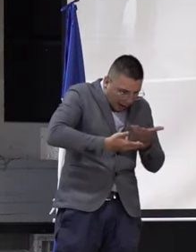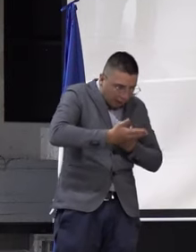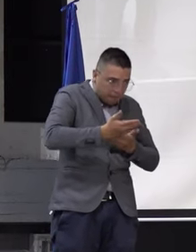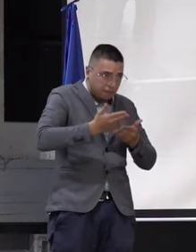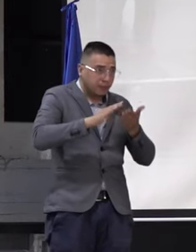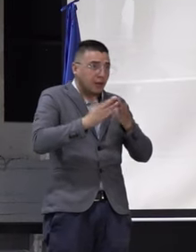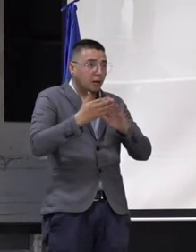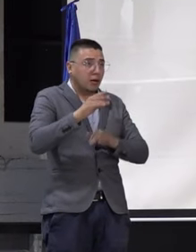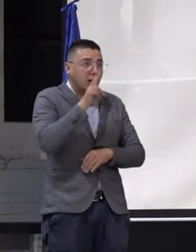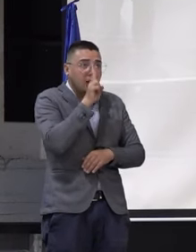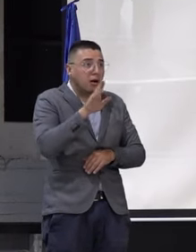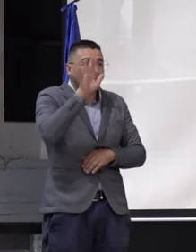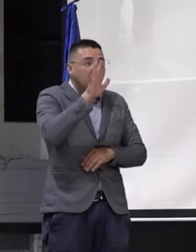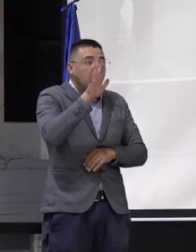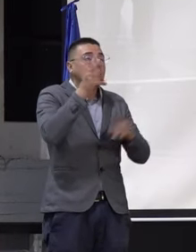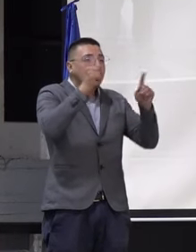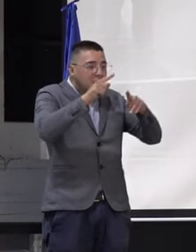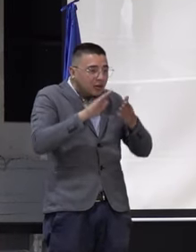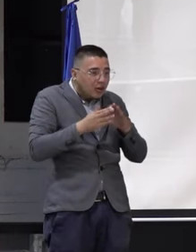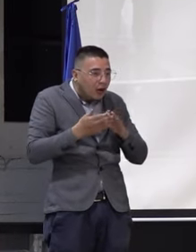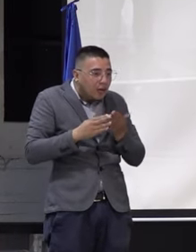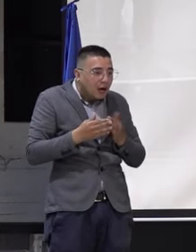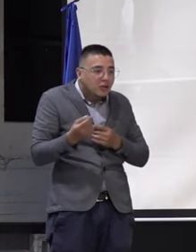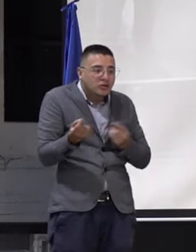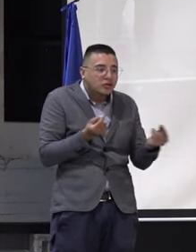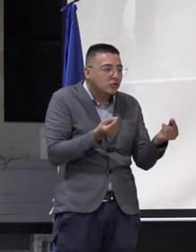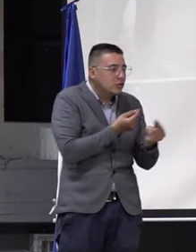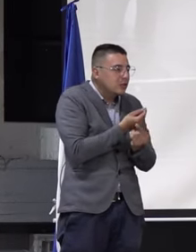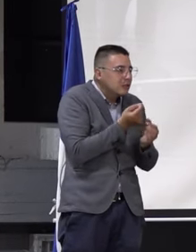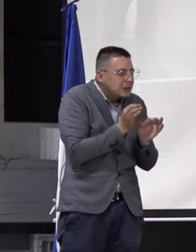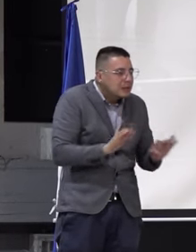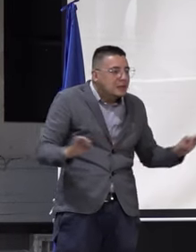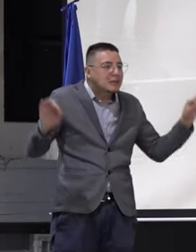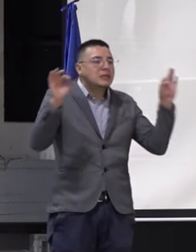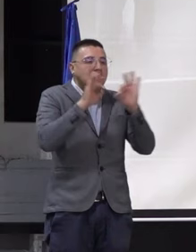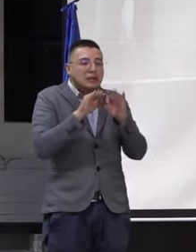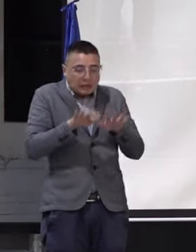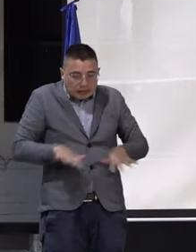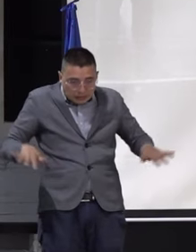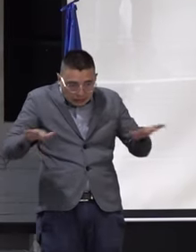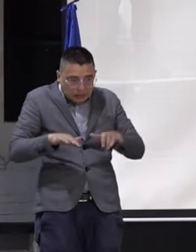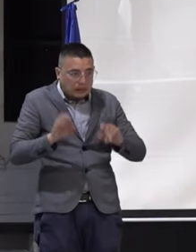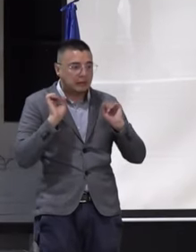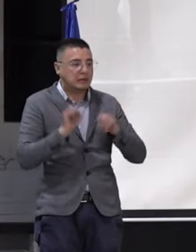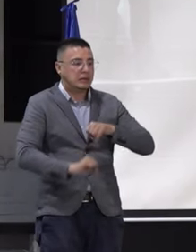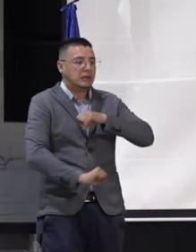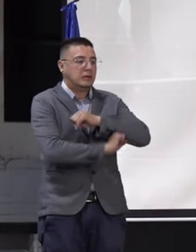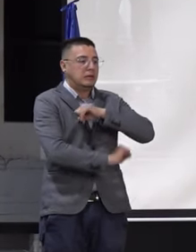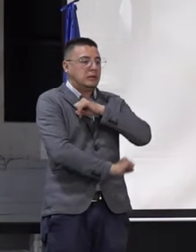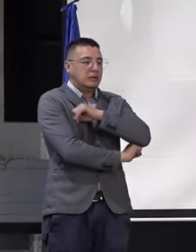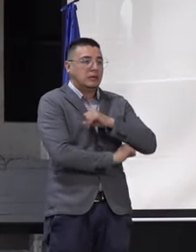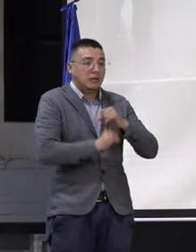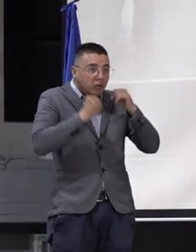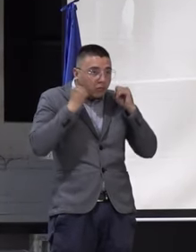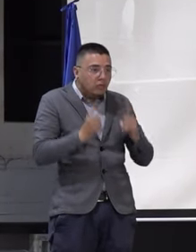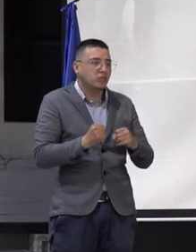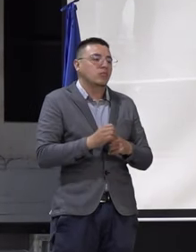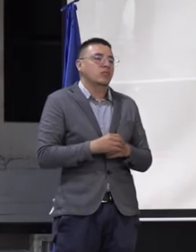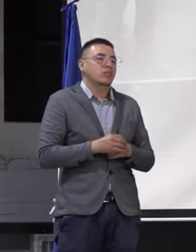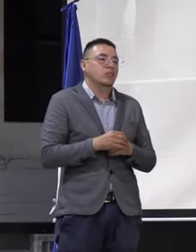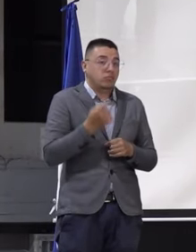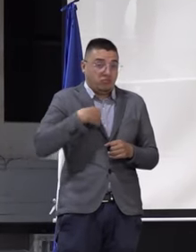a nivel nacional, sino la comunidad que tenemos aquí aledaña. Entonces, me parece importante que esos espacios se puedan fortalecer y nosotros podamos